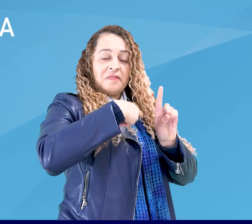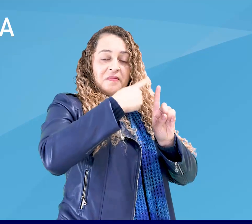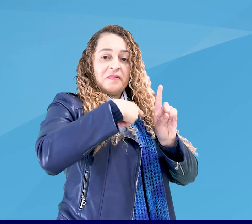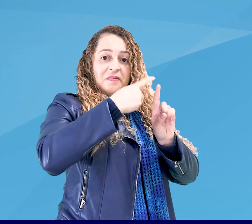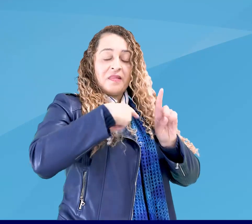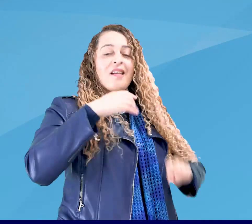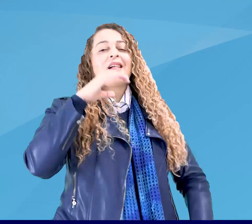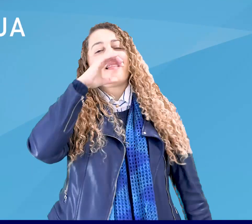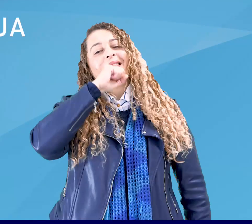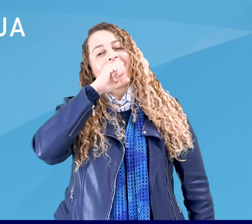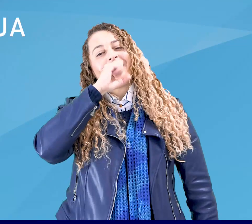Laranja.